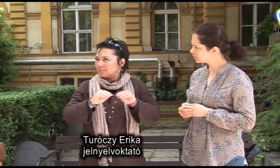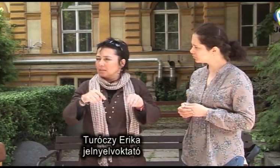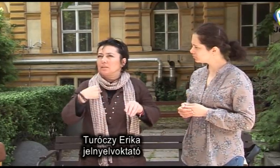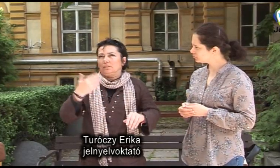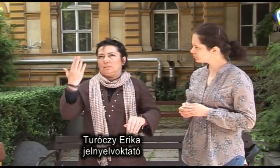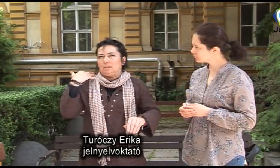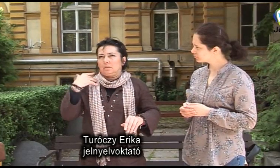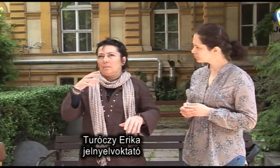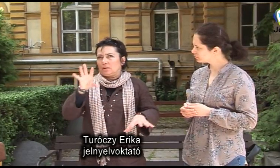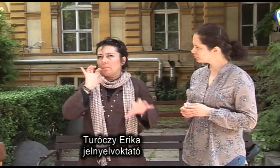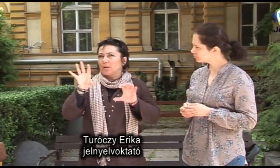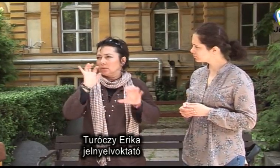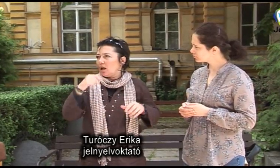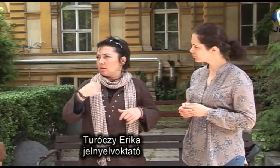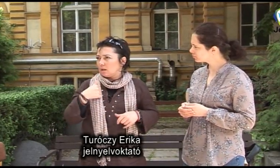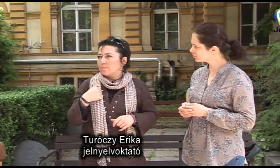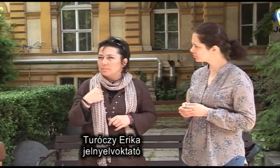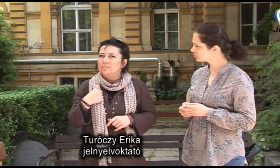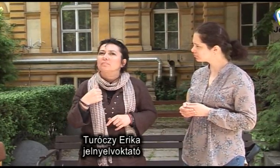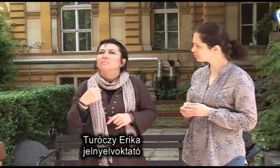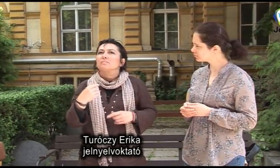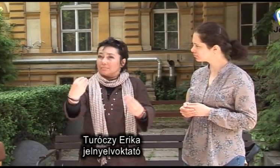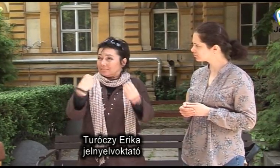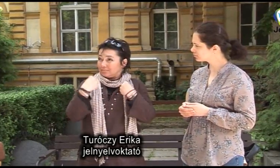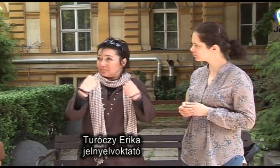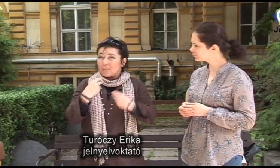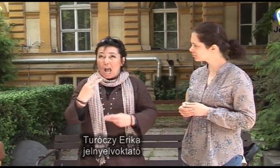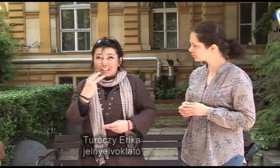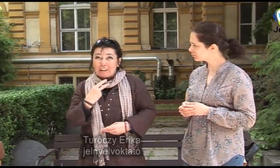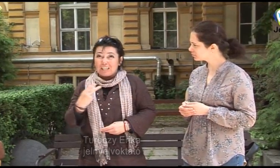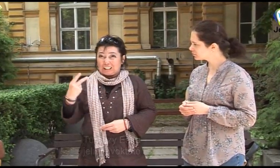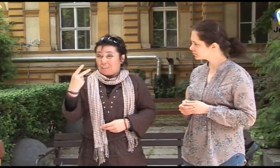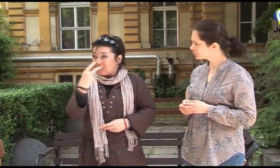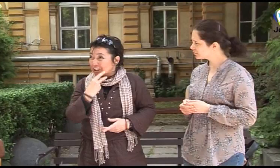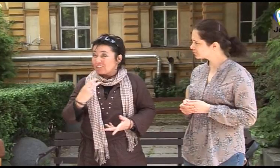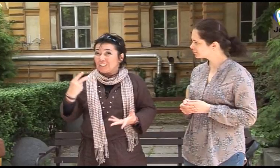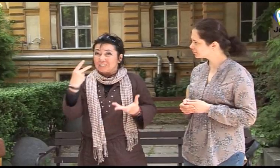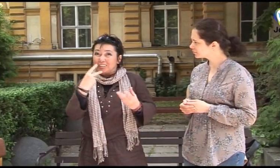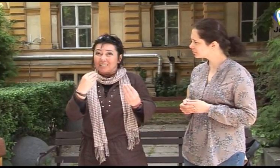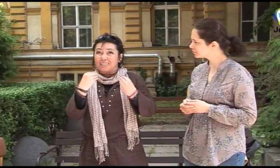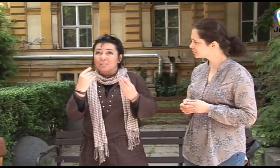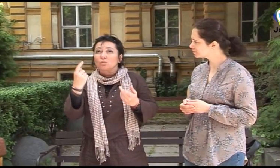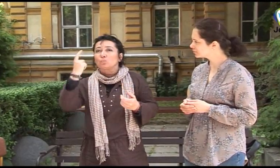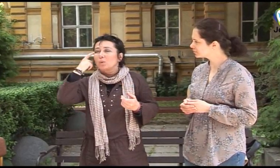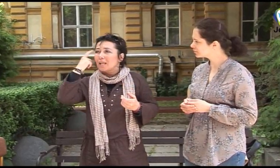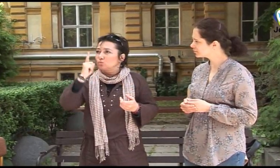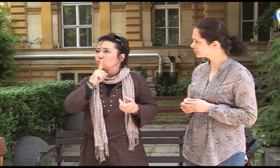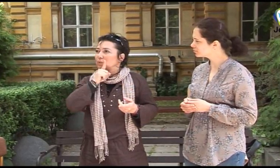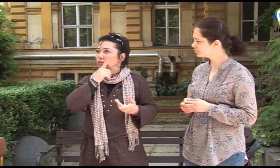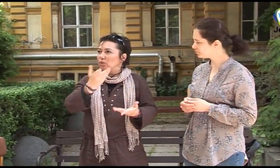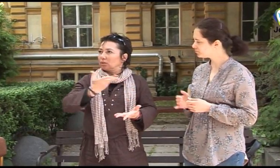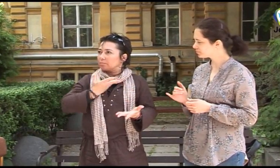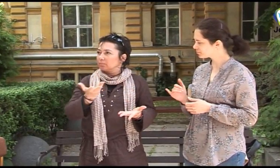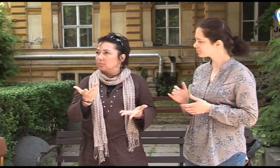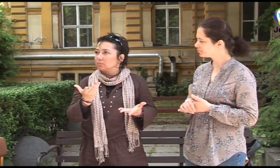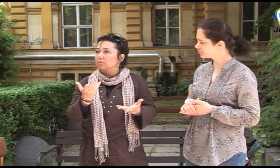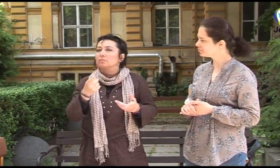módszer régen tapasztaltam, hogy tanítottak, mondták, mondták, orálisan, de a tudás nagyon